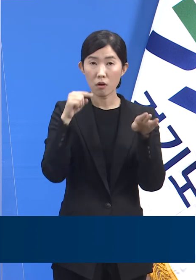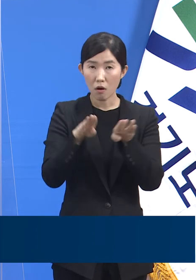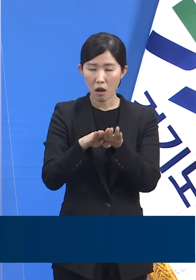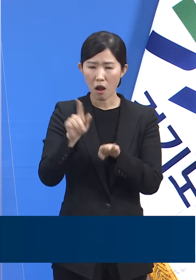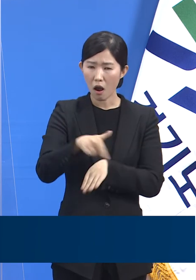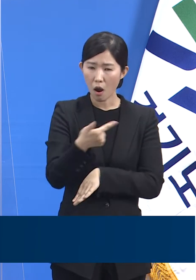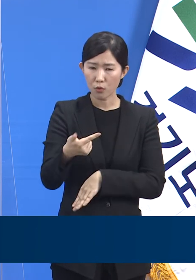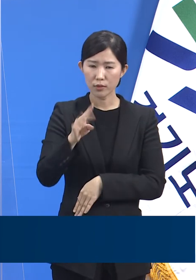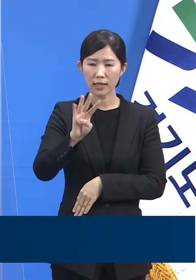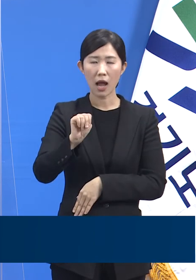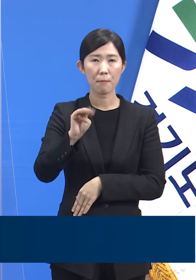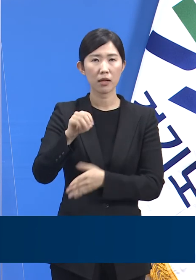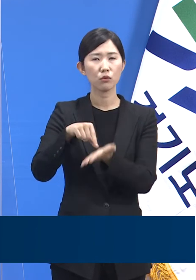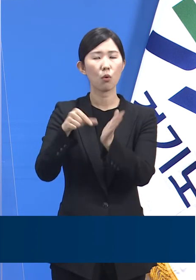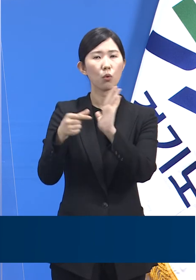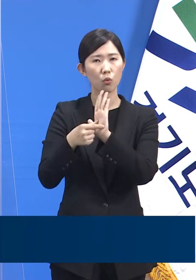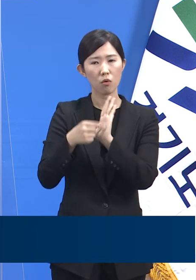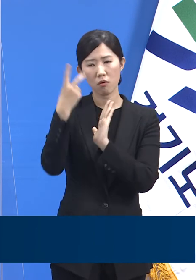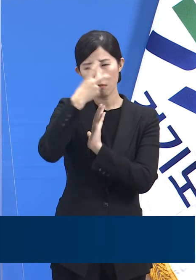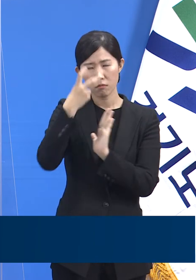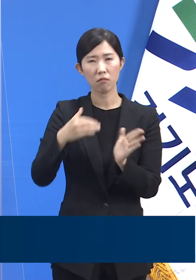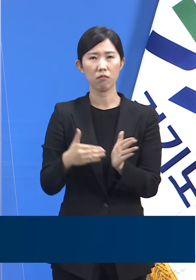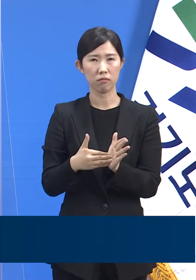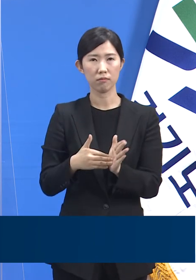가까운 검사가 시행되기도 했습니다.